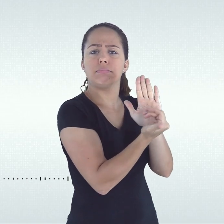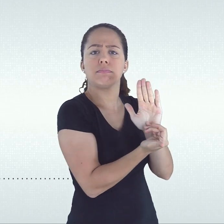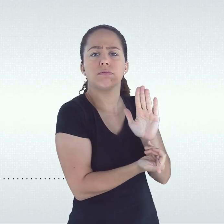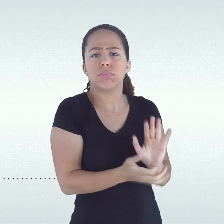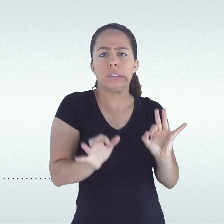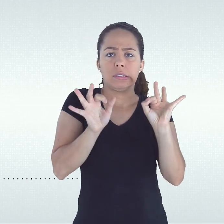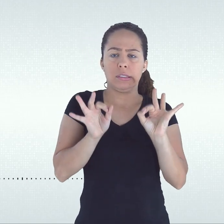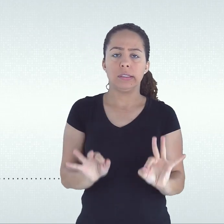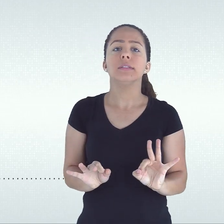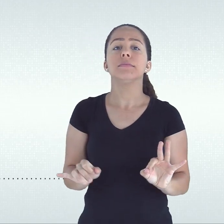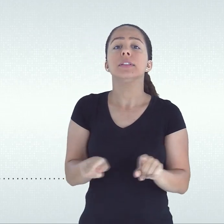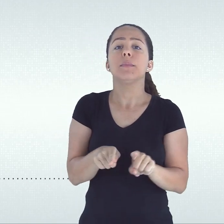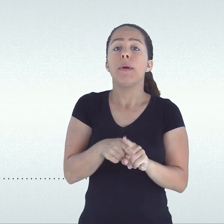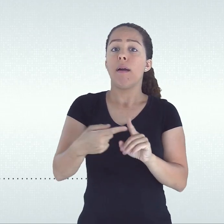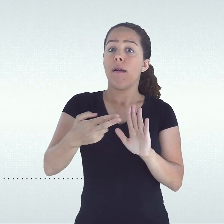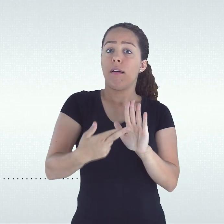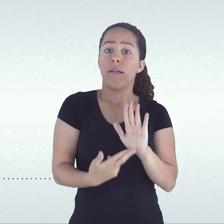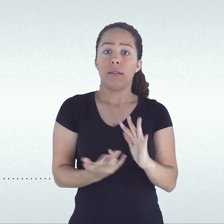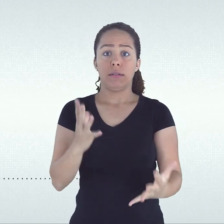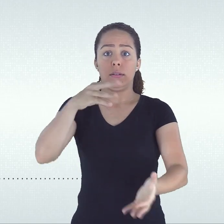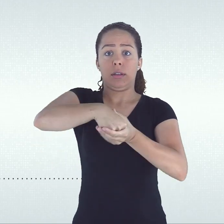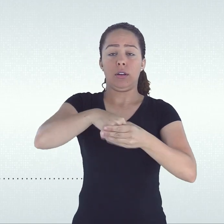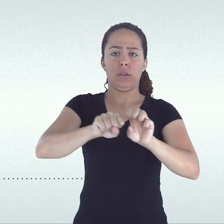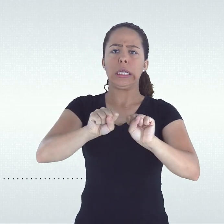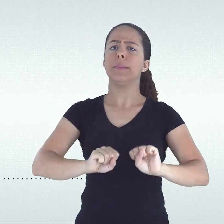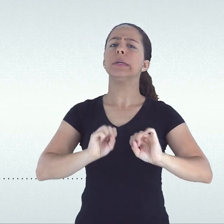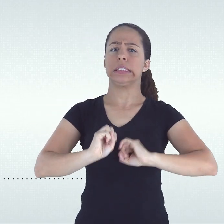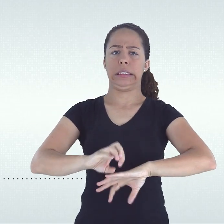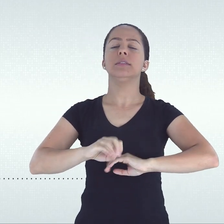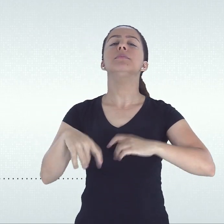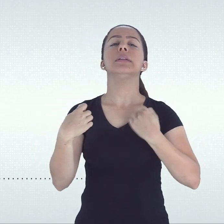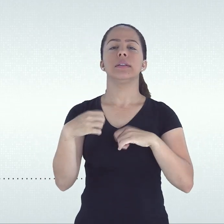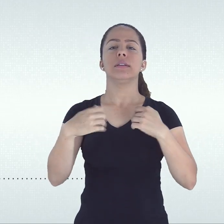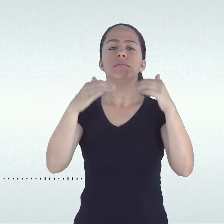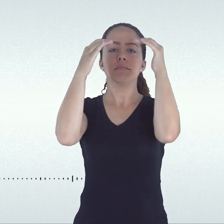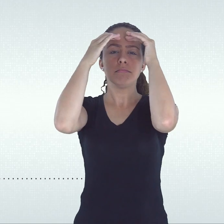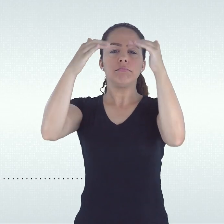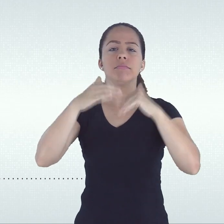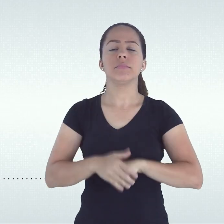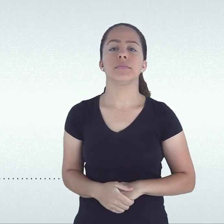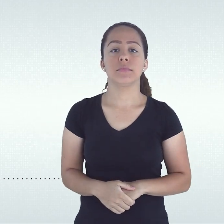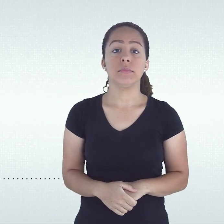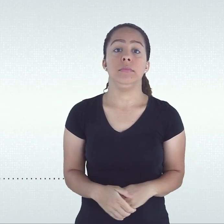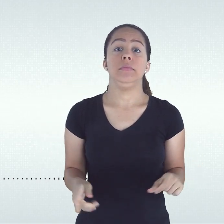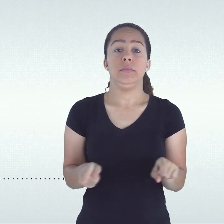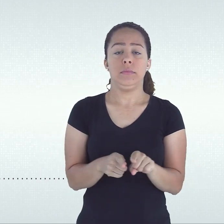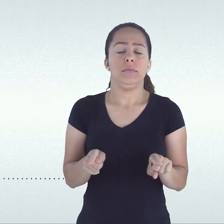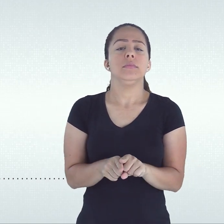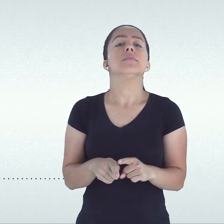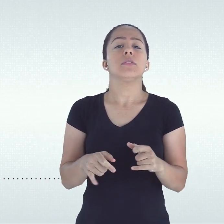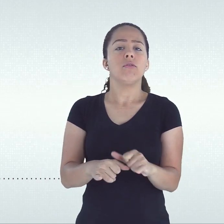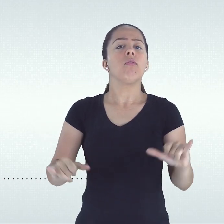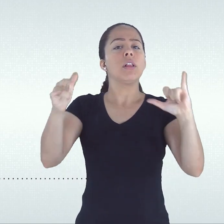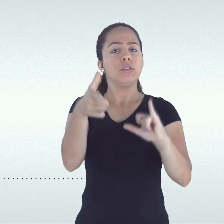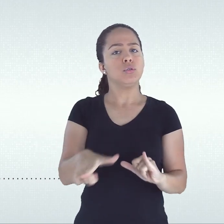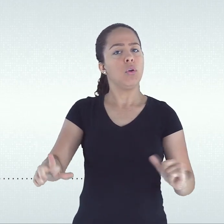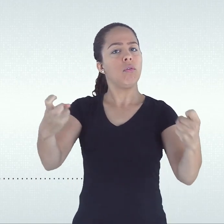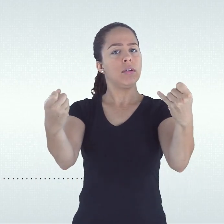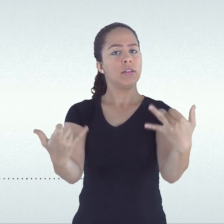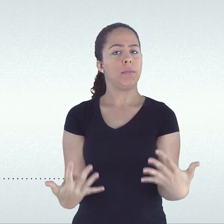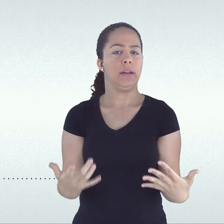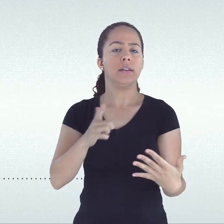observadas normas do respectivo sistema de ensino. e reafirmada, explicada nos pareceres